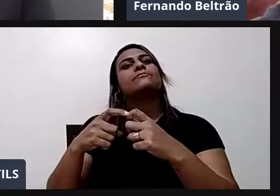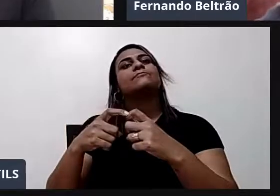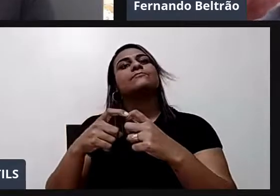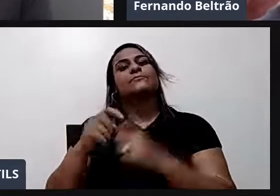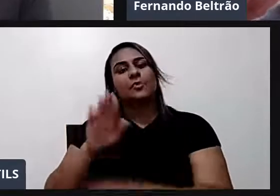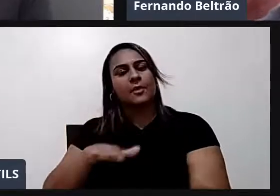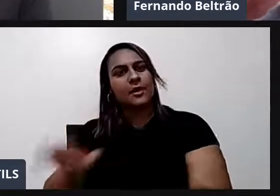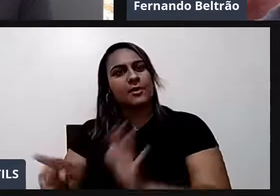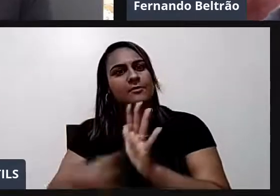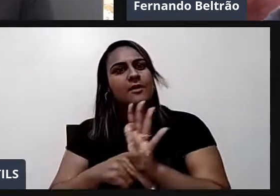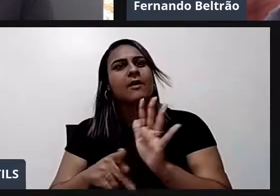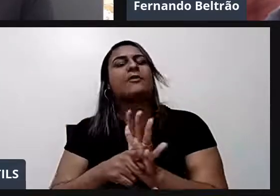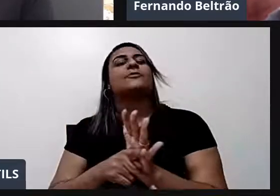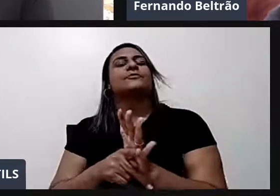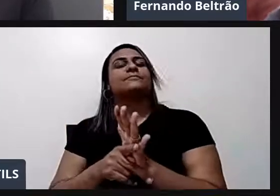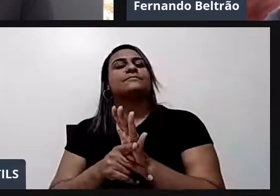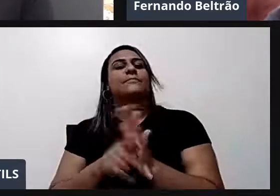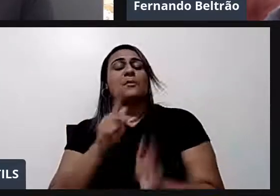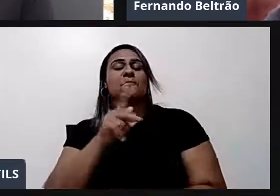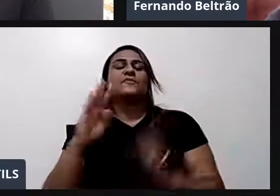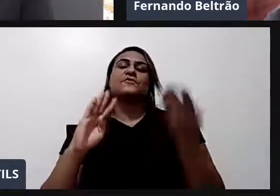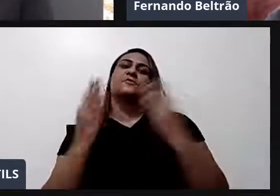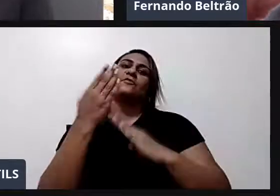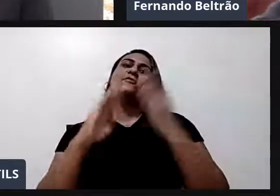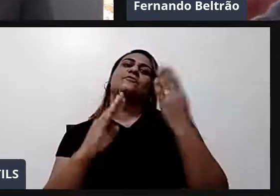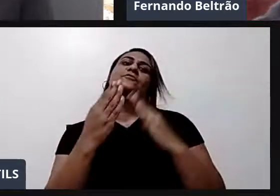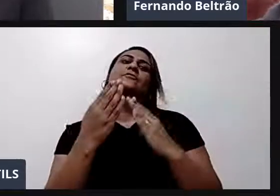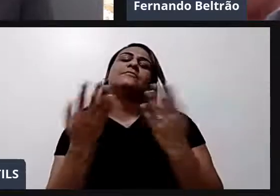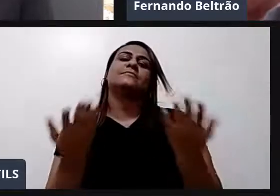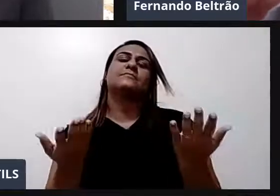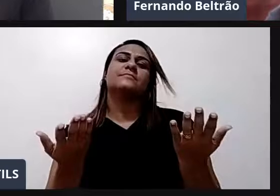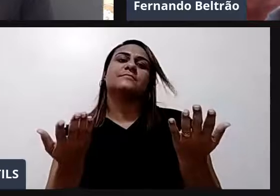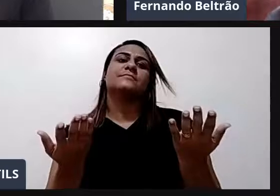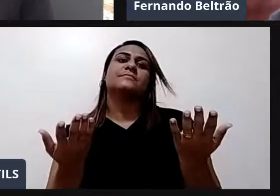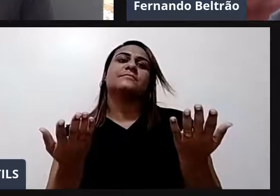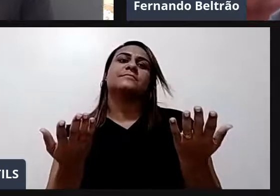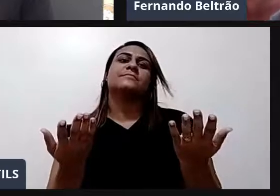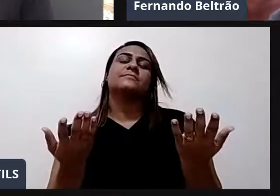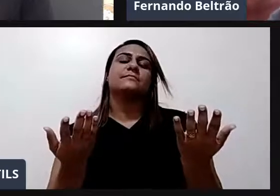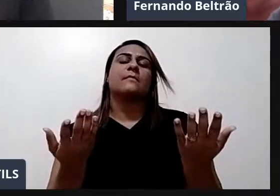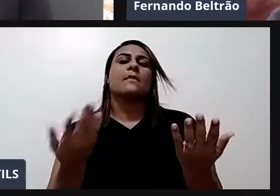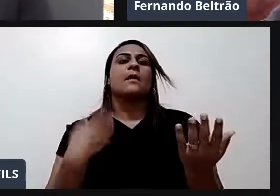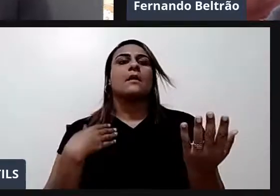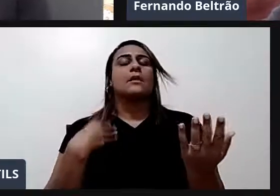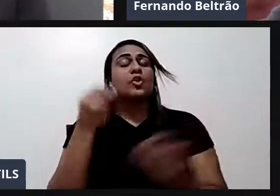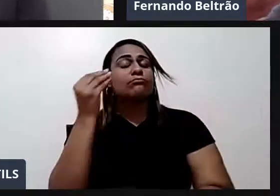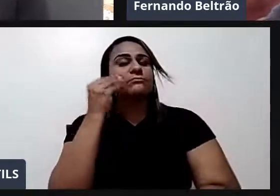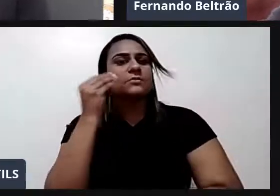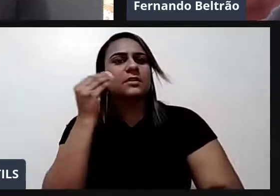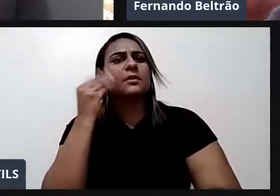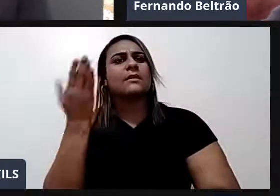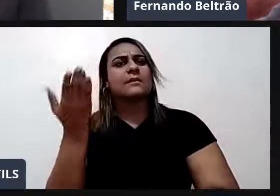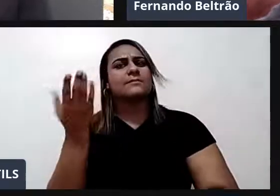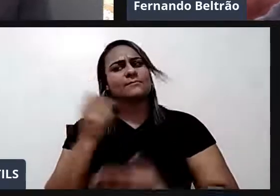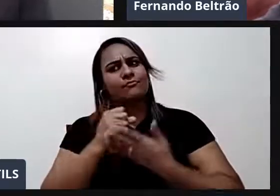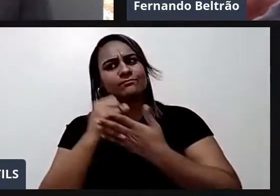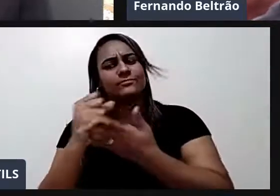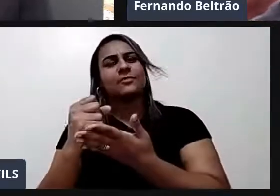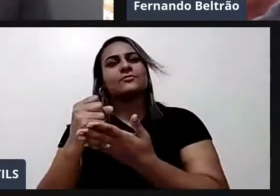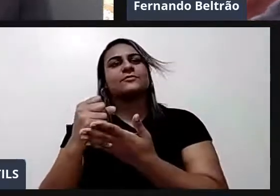Então. Veja. Se o cara tem em casa. O pai ou a mãe para ajudar. Talvez eu ajude mais. É mais fácil. Eu ajudá-lo com biologia. Do que a mãe dele. A mãe dele. Pode